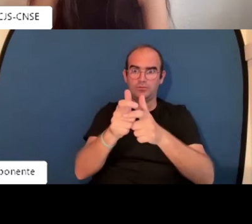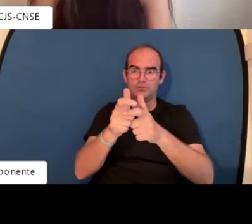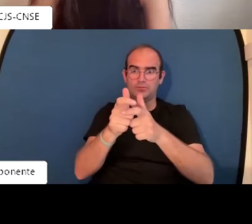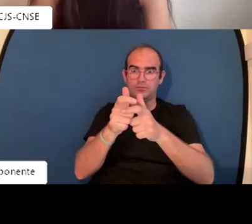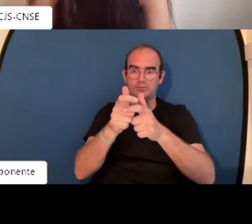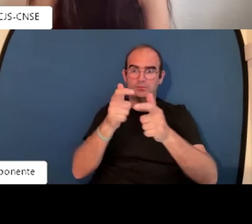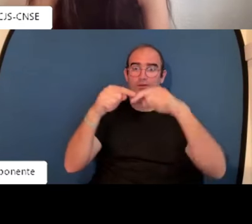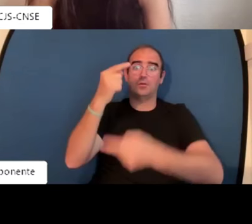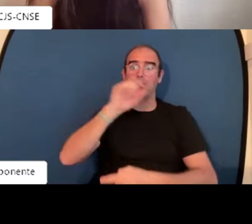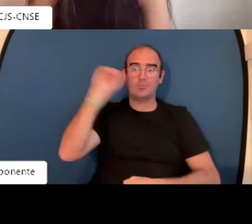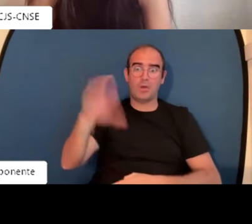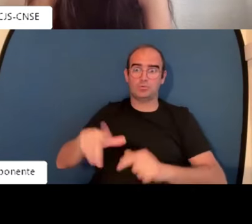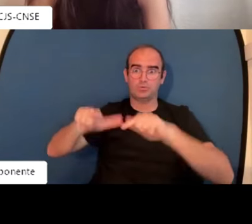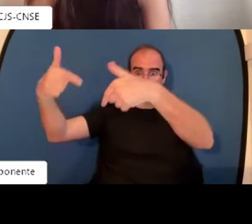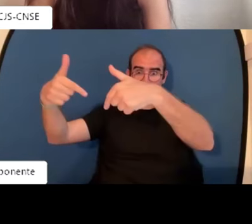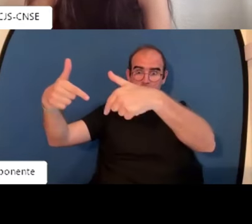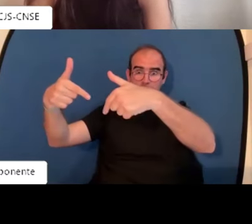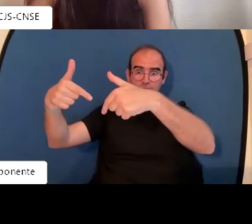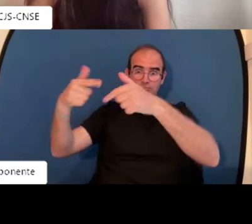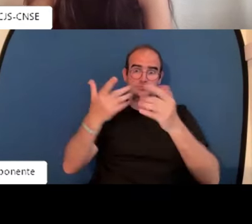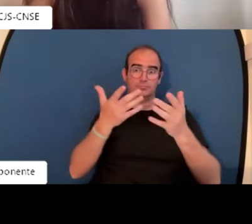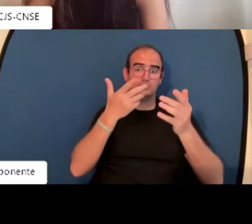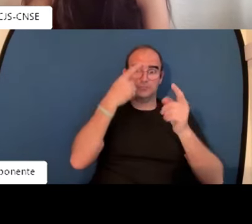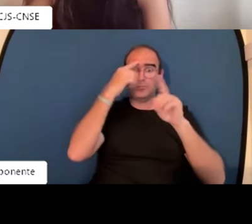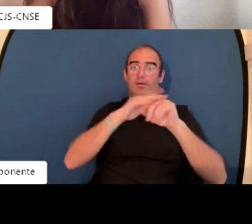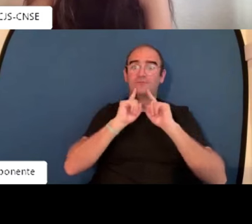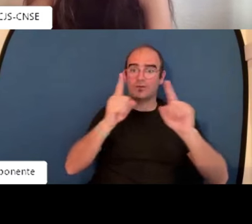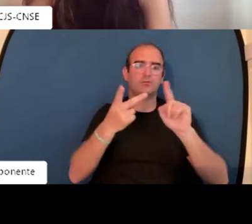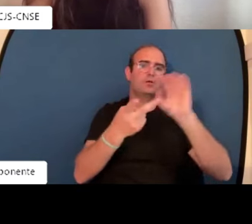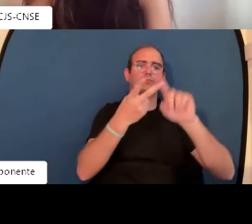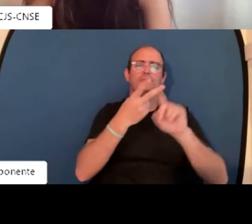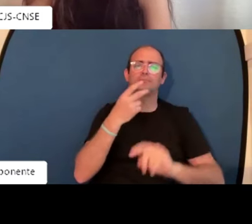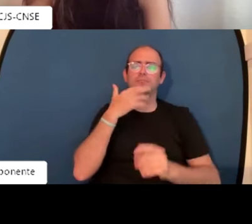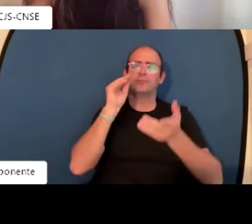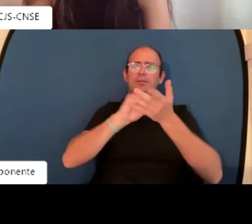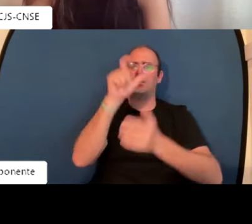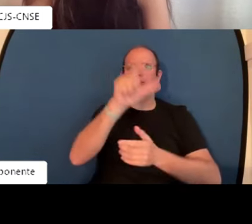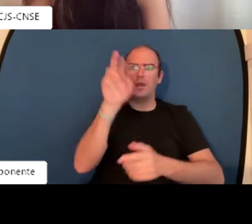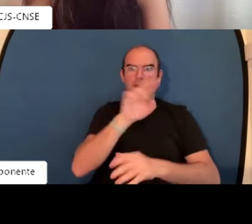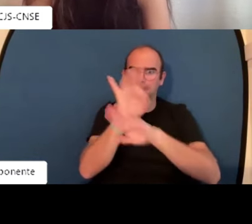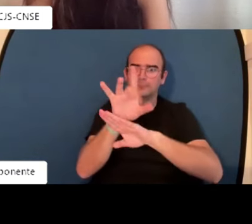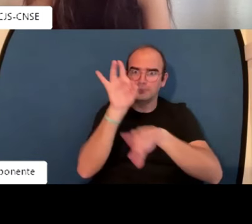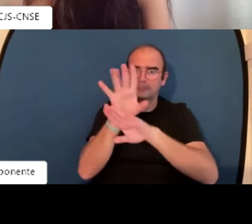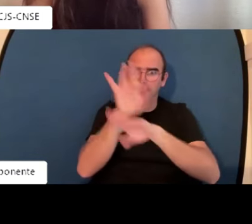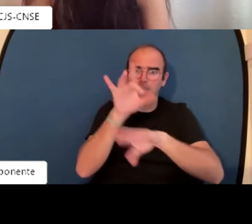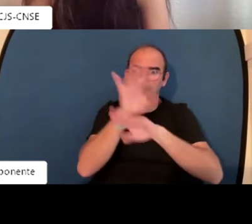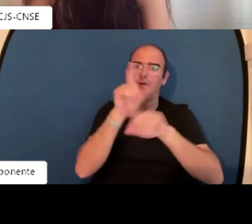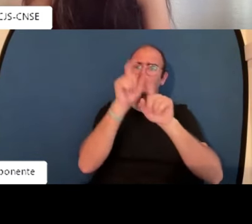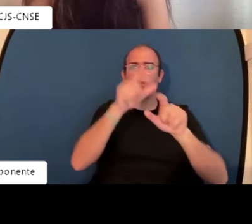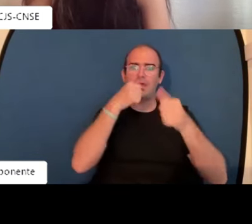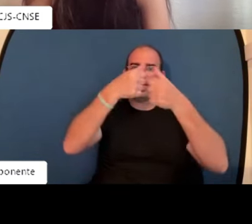selección y un tengo que pasarlas por un filtro y es verdad que muchos currículums van directamente a la basura